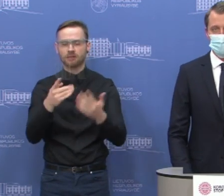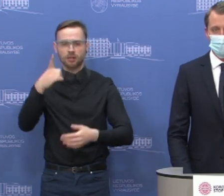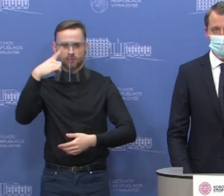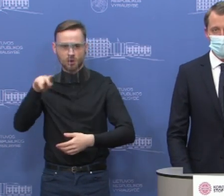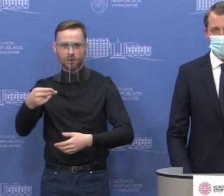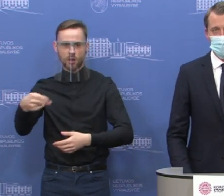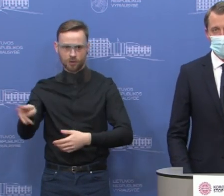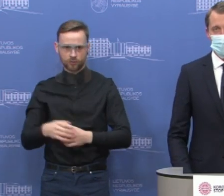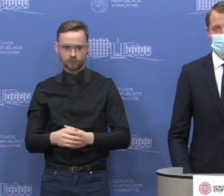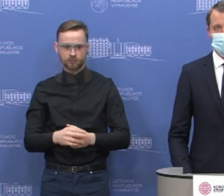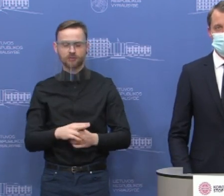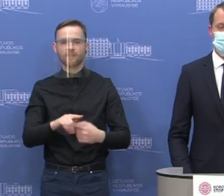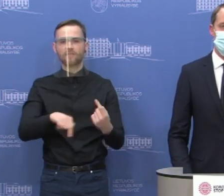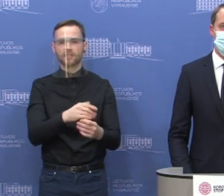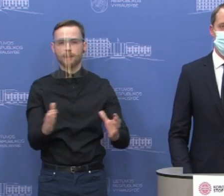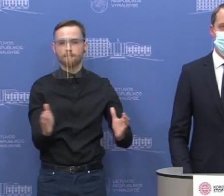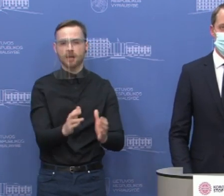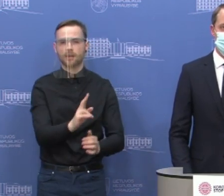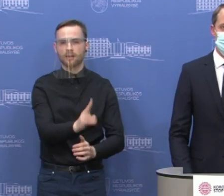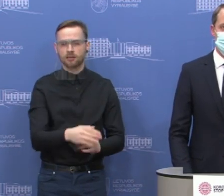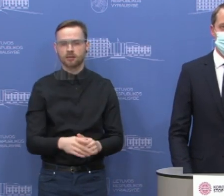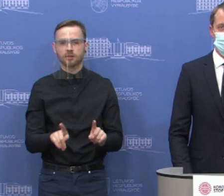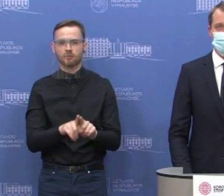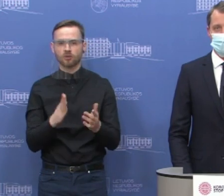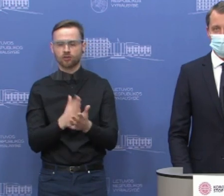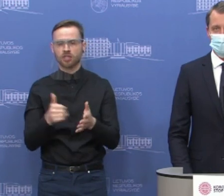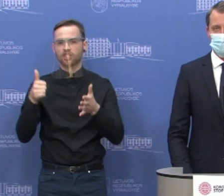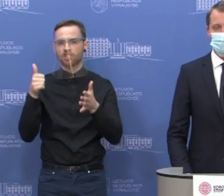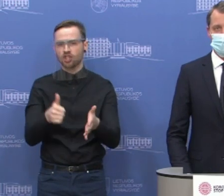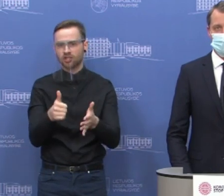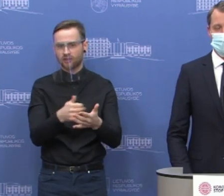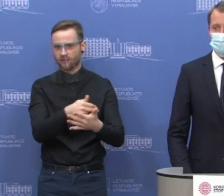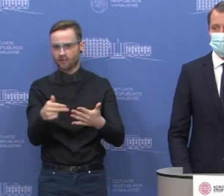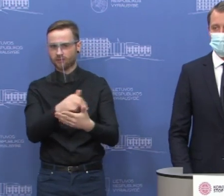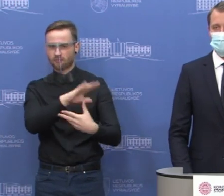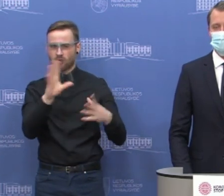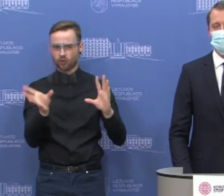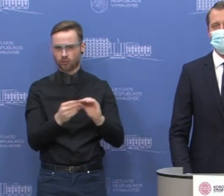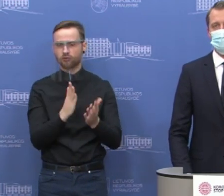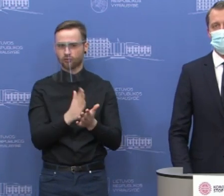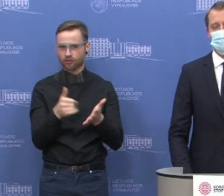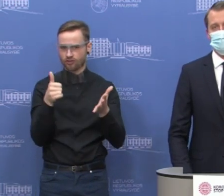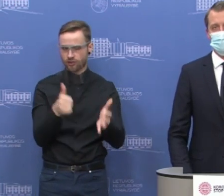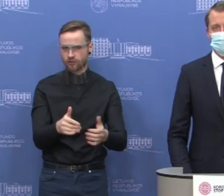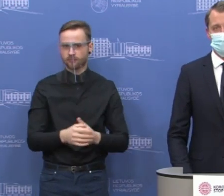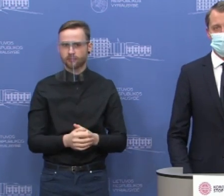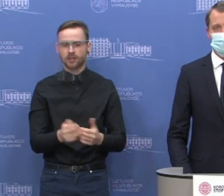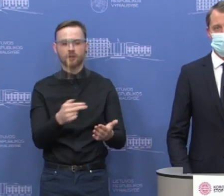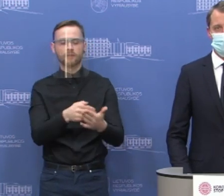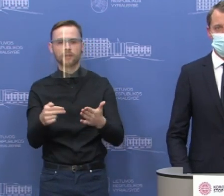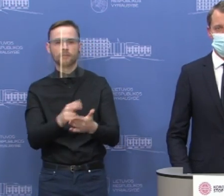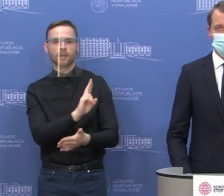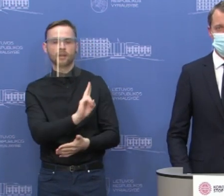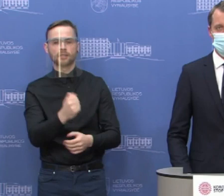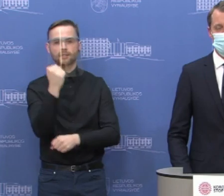eurų sumą mikro įmonėms, maždaug 600 tūkstančiams mikro įmonių. Tai yra toms įmonėms, kurios turi